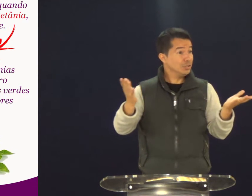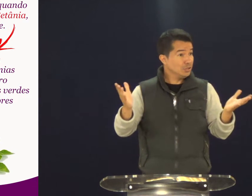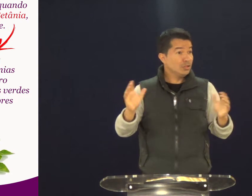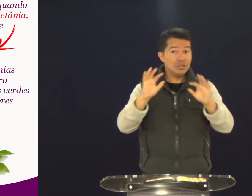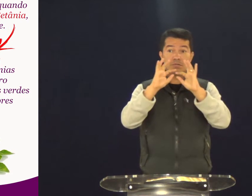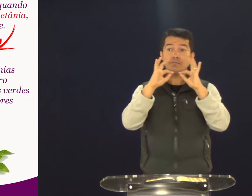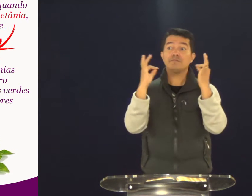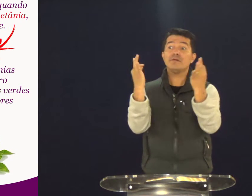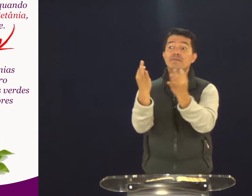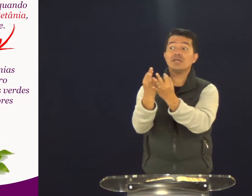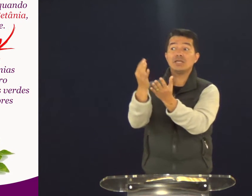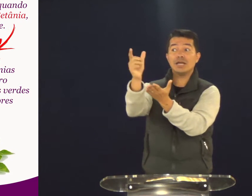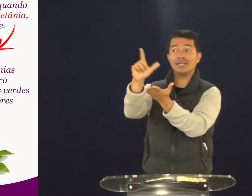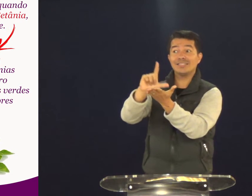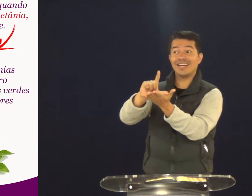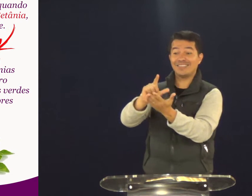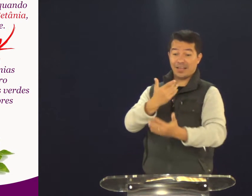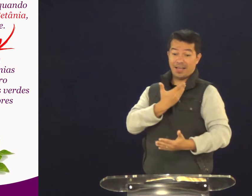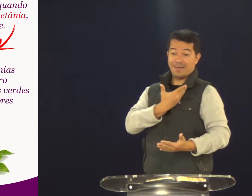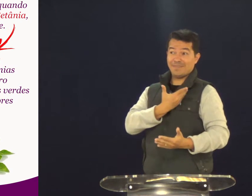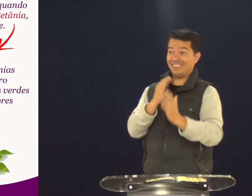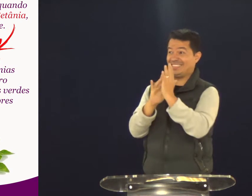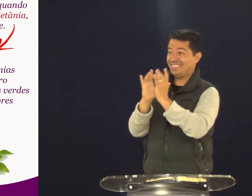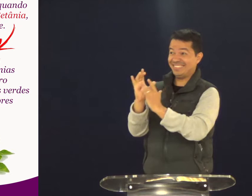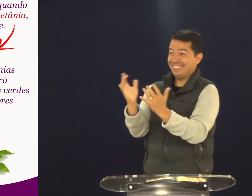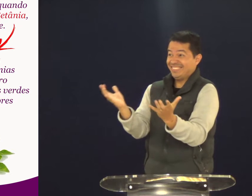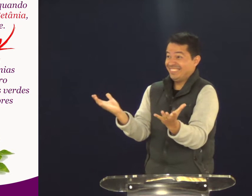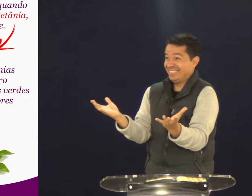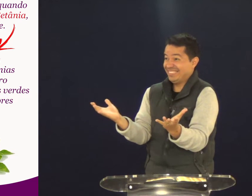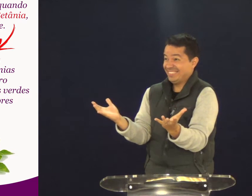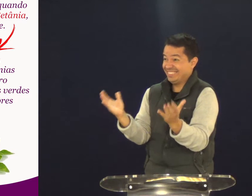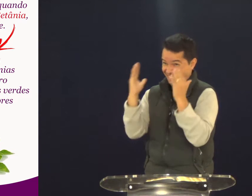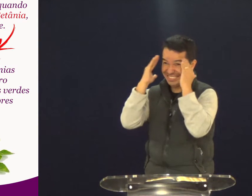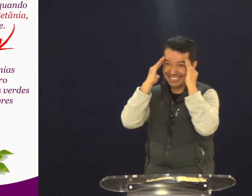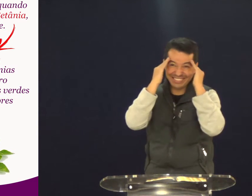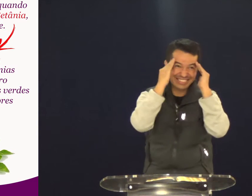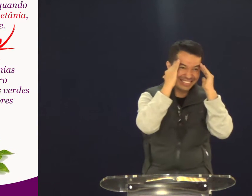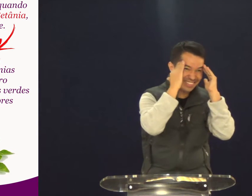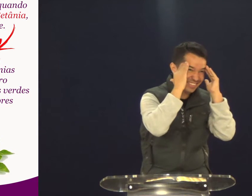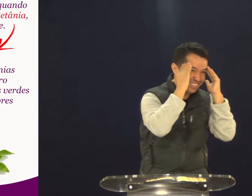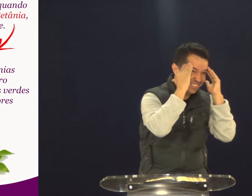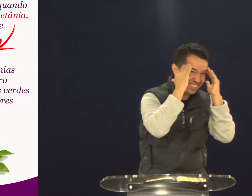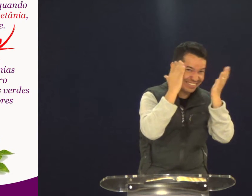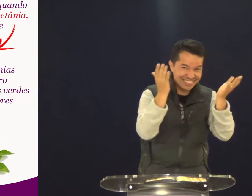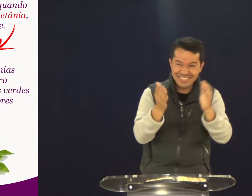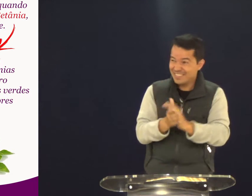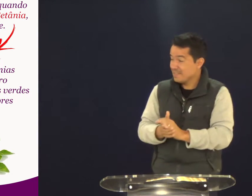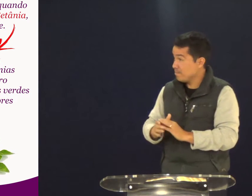era a Betânia. Onde estava a família de Lázaro. Amigos de Jesus. Entende?